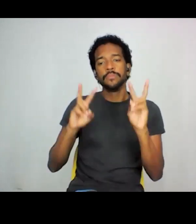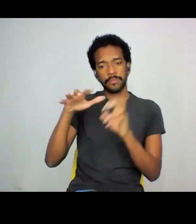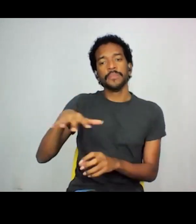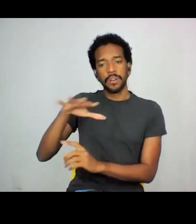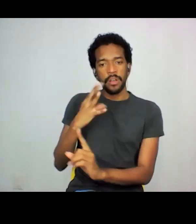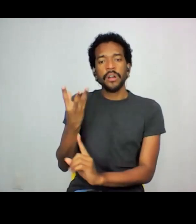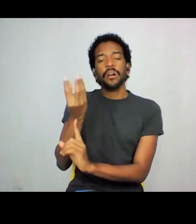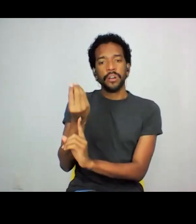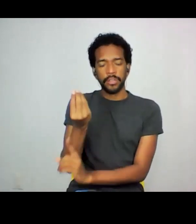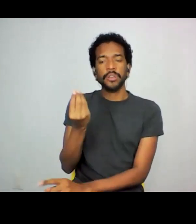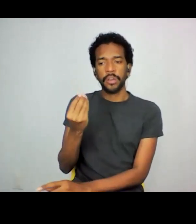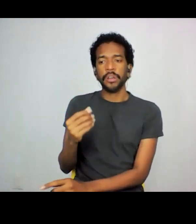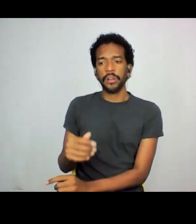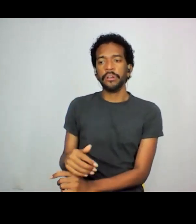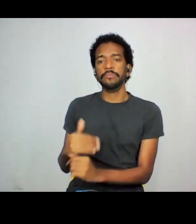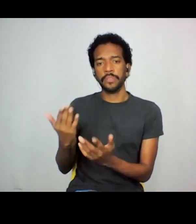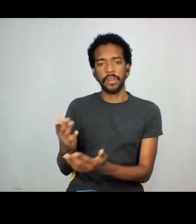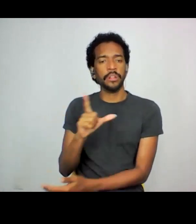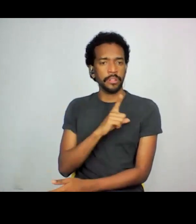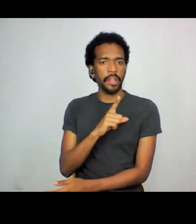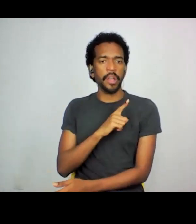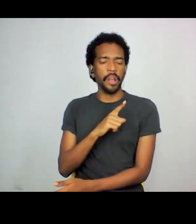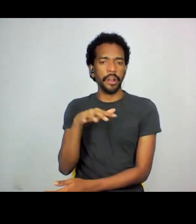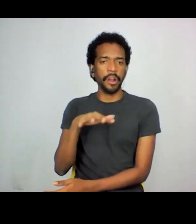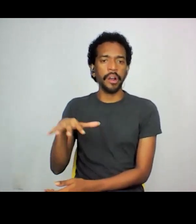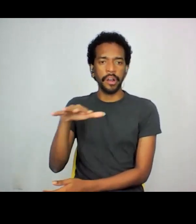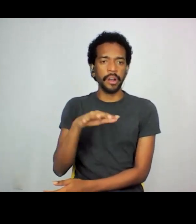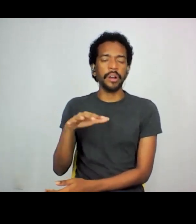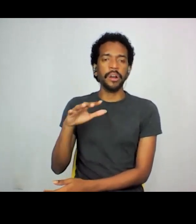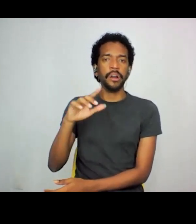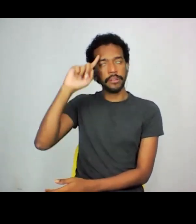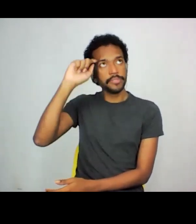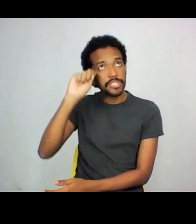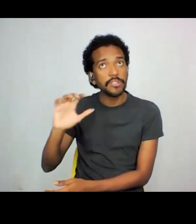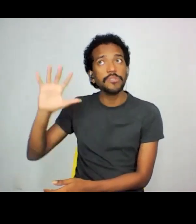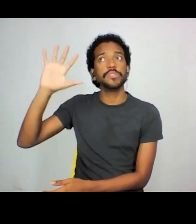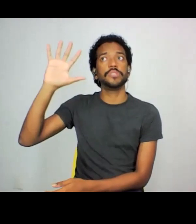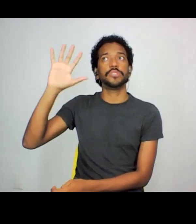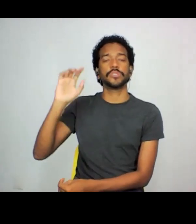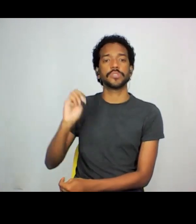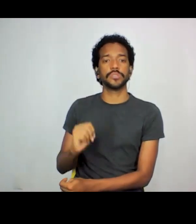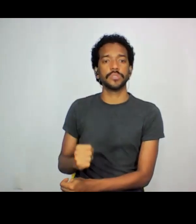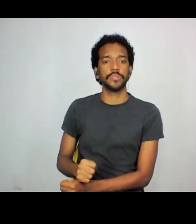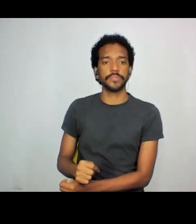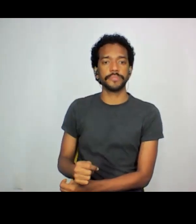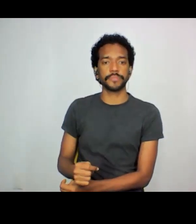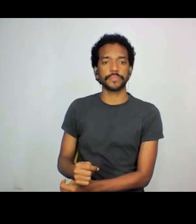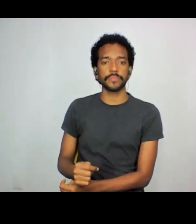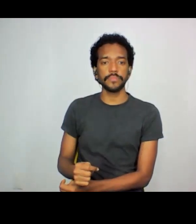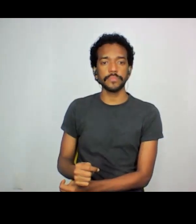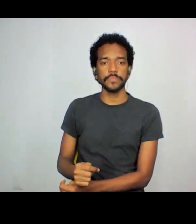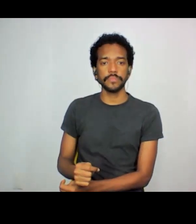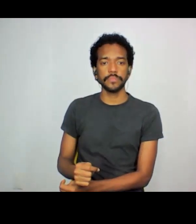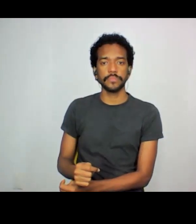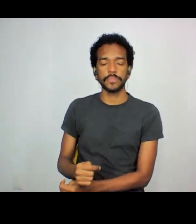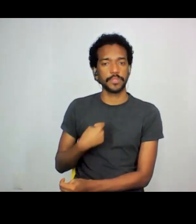né, então tem esses, e no caso dos abstracionistas, é, eu não sei, assim,